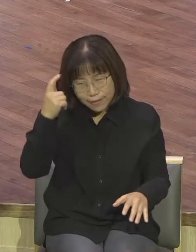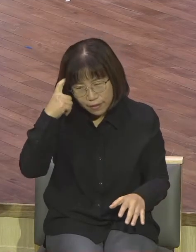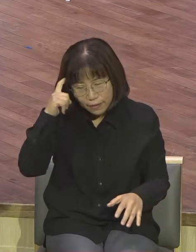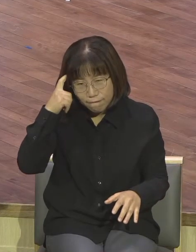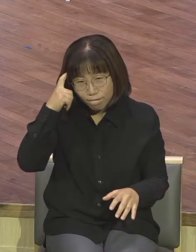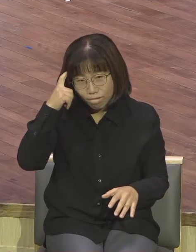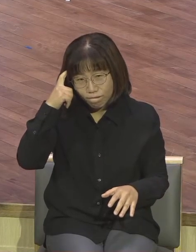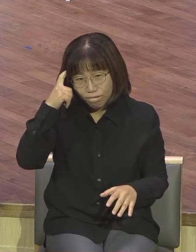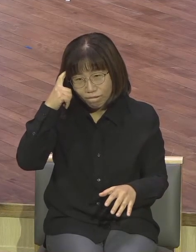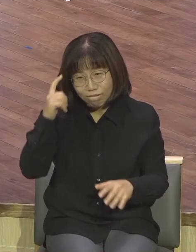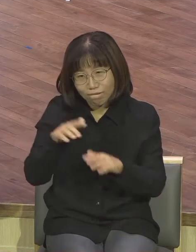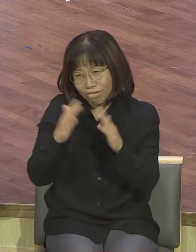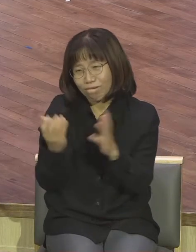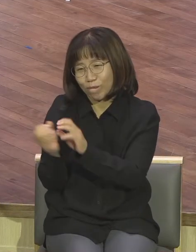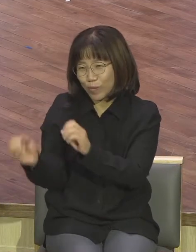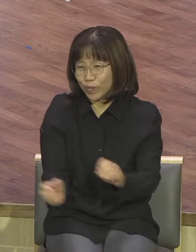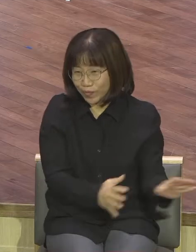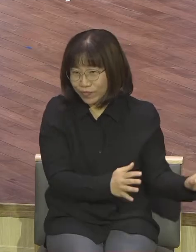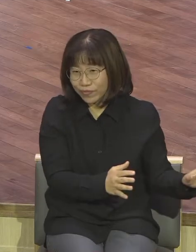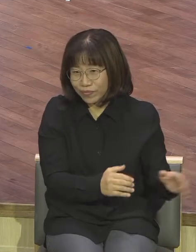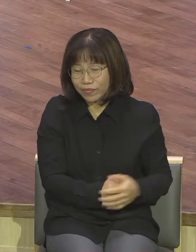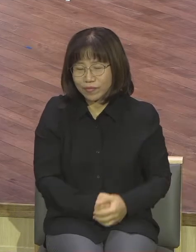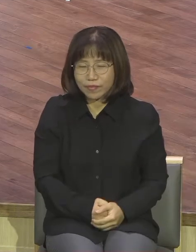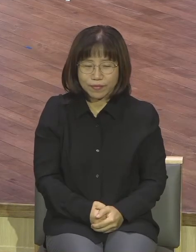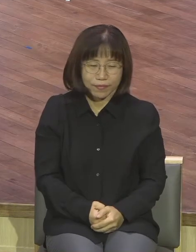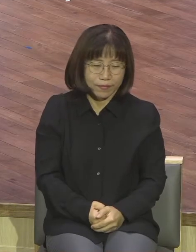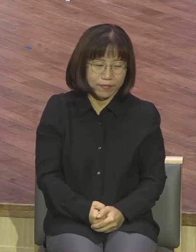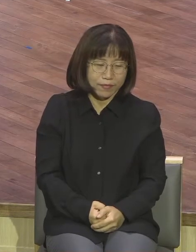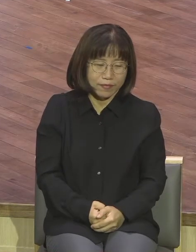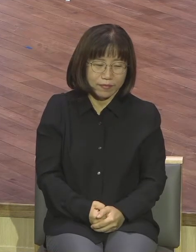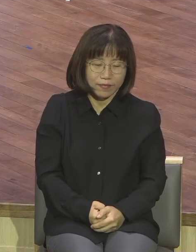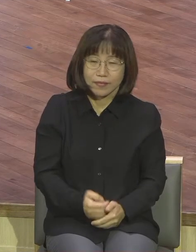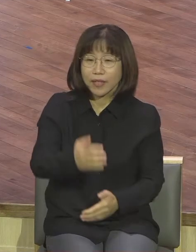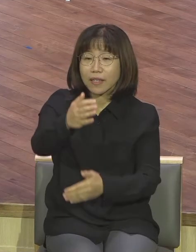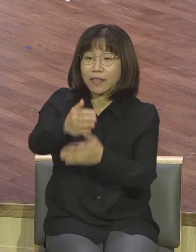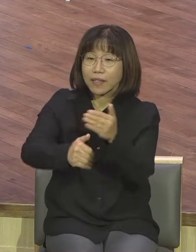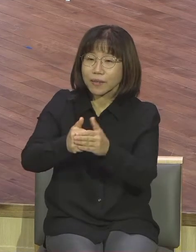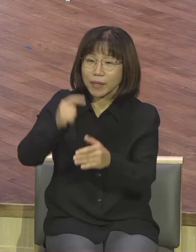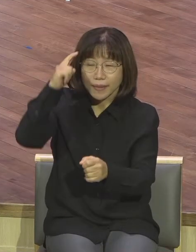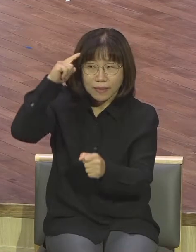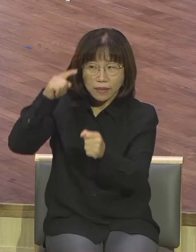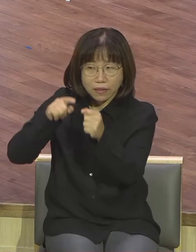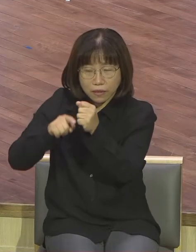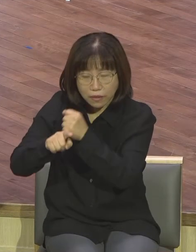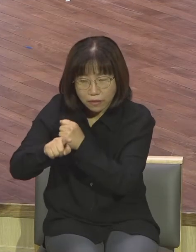모든 것들 하나님의 뜻이 아니다 할 때는 내려놔야 돼요